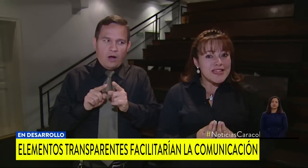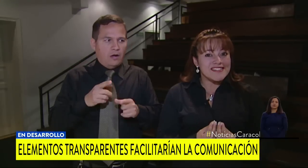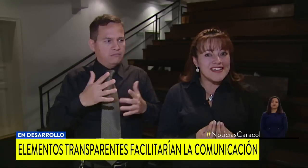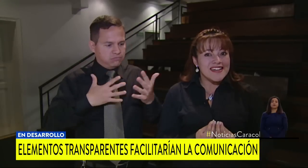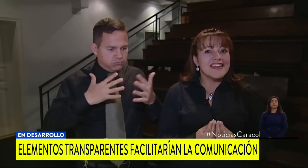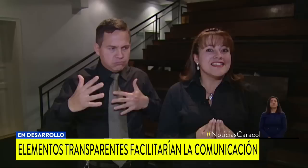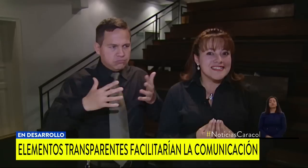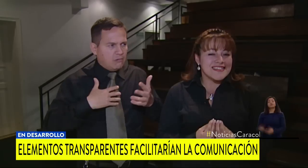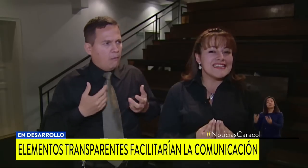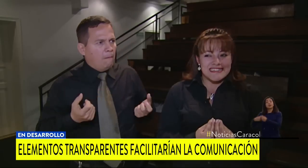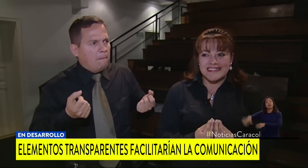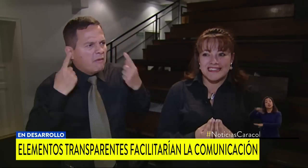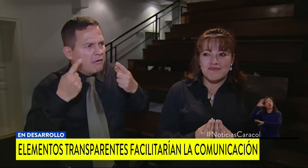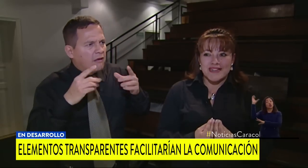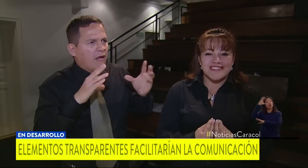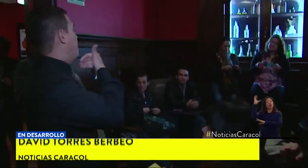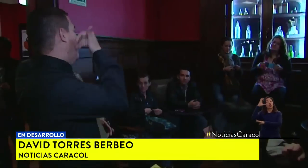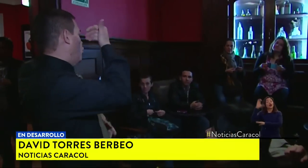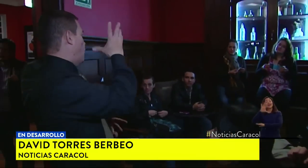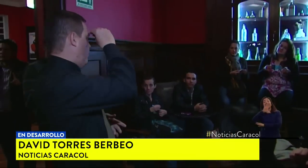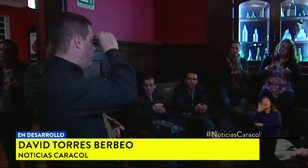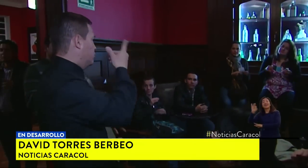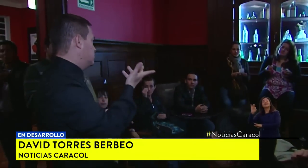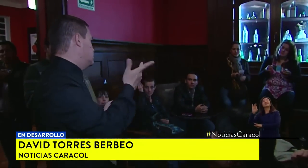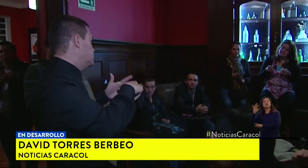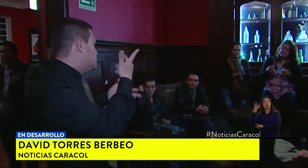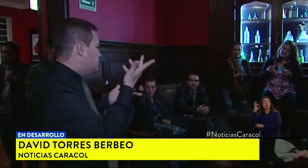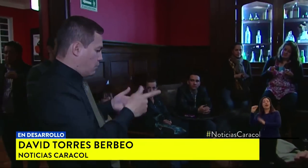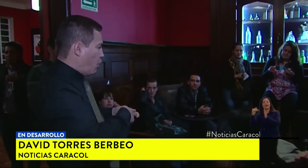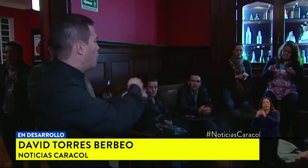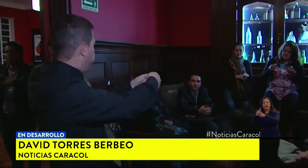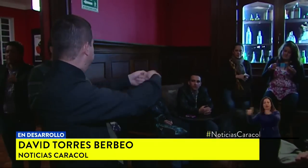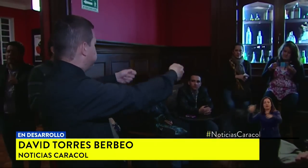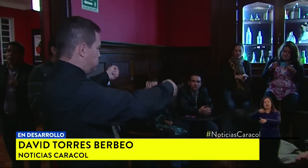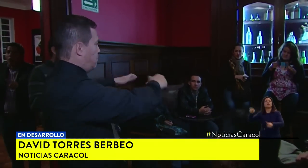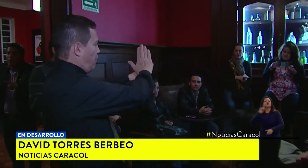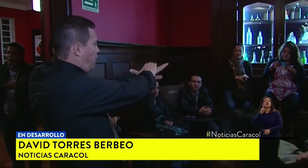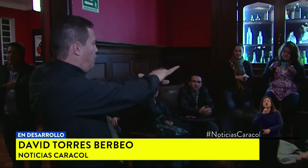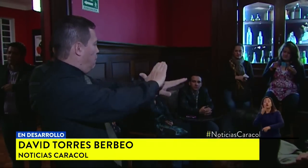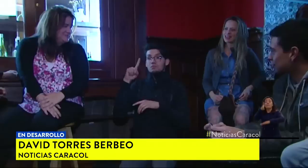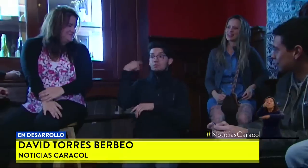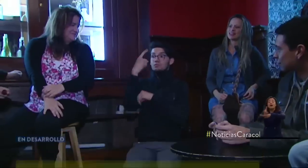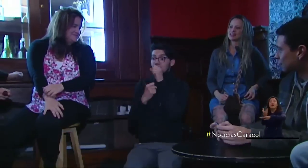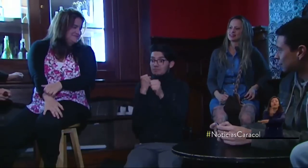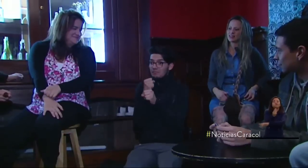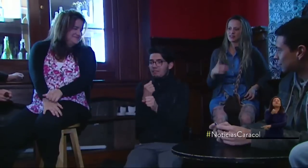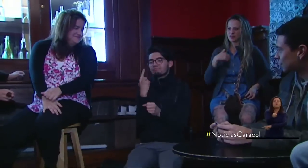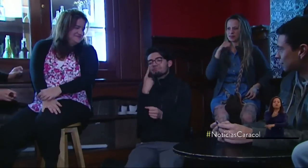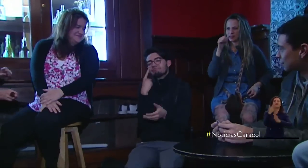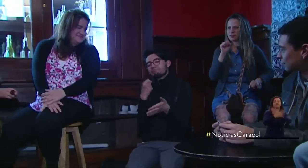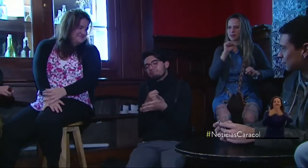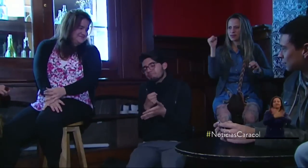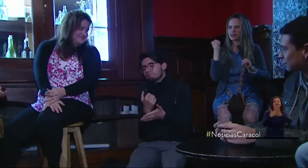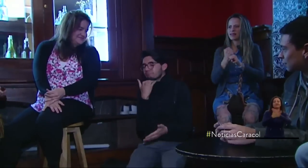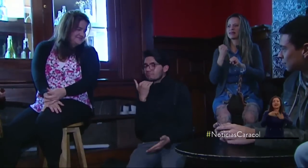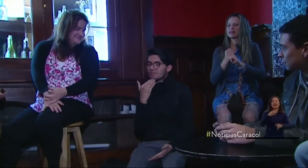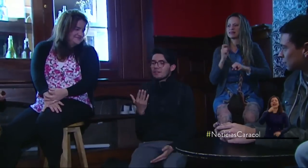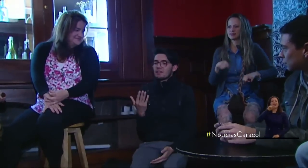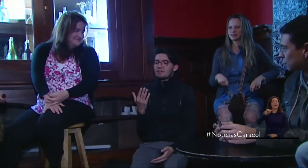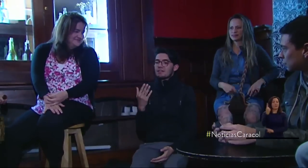Colombia hay más de 545 mil personas sordas, de las cuales cerca de la mitad utiliza el lenguaje de señas como primera lengua.